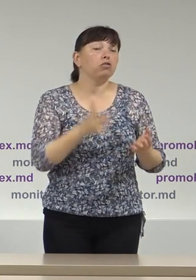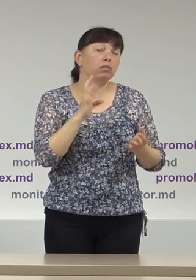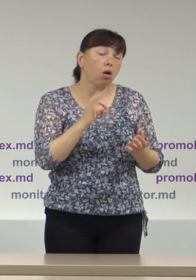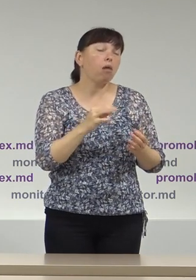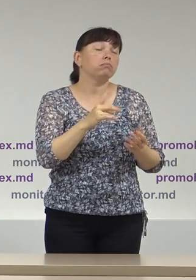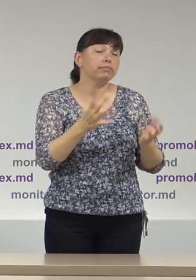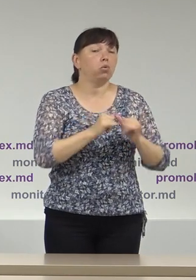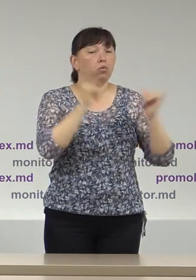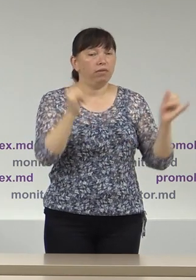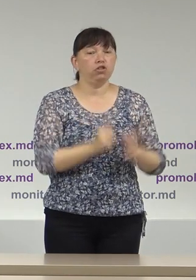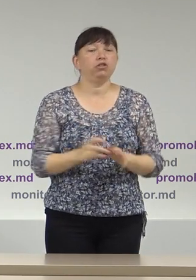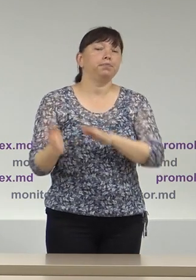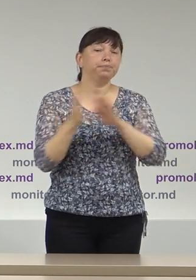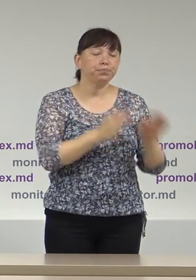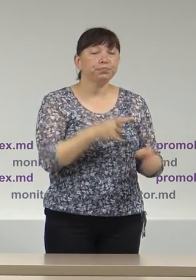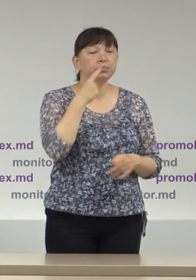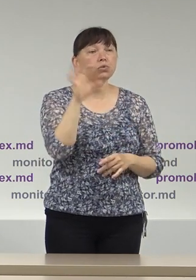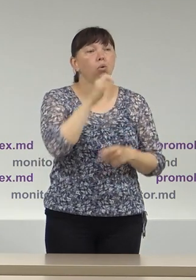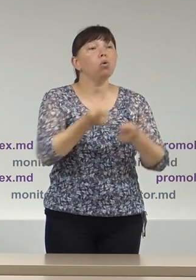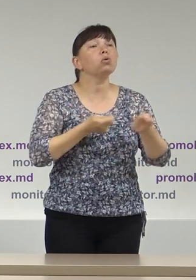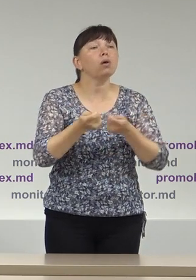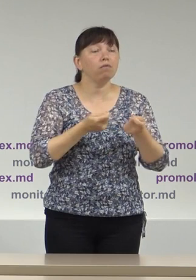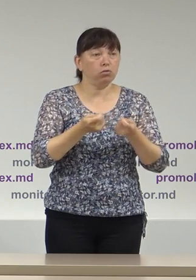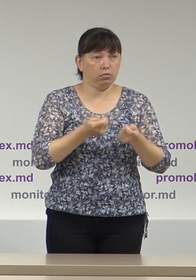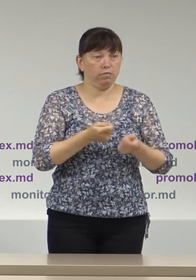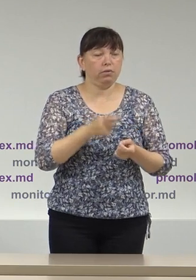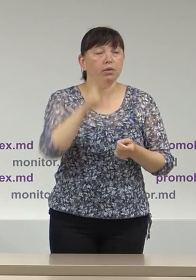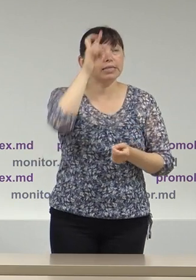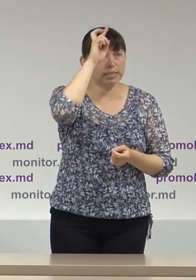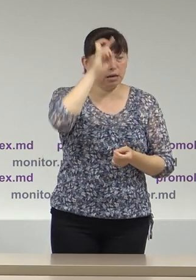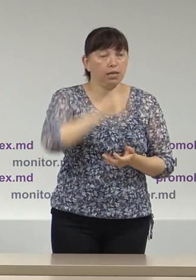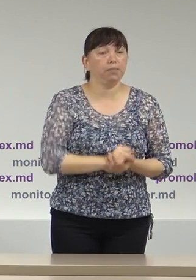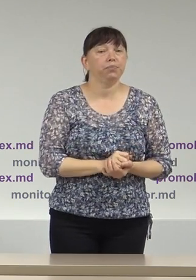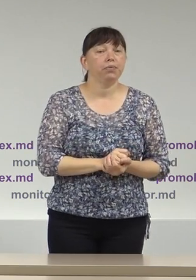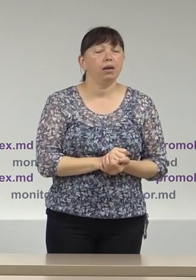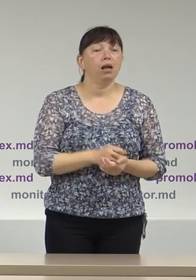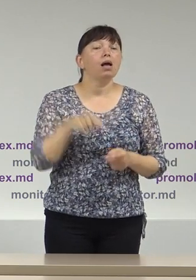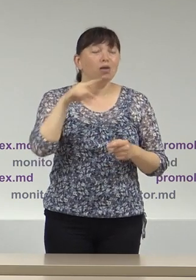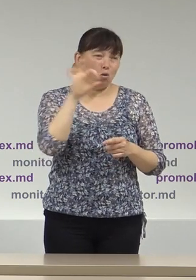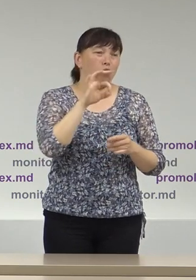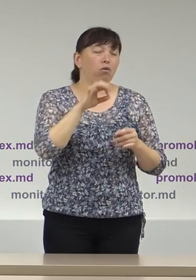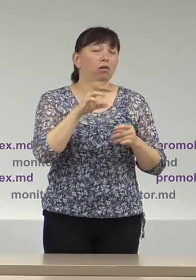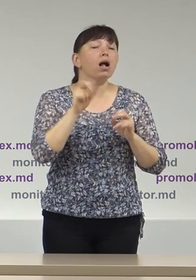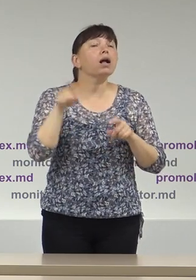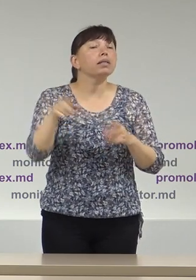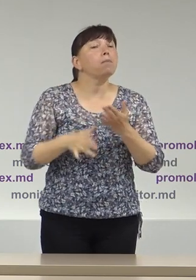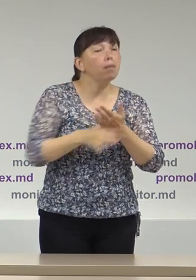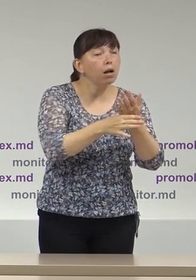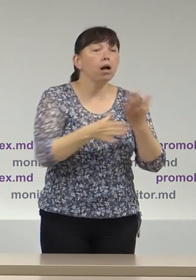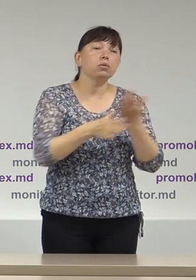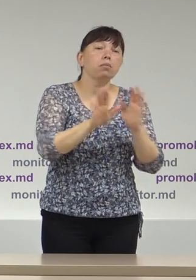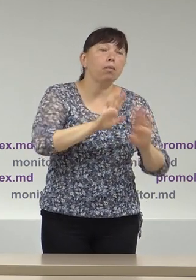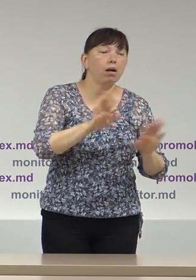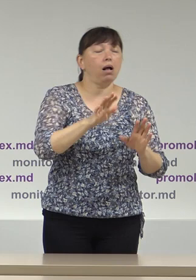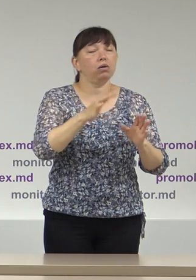administrația publică rolul acesteia în contextul campaniei electorale în virtutea